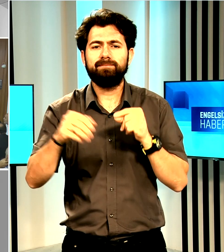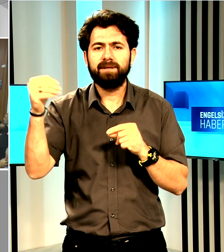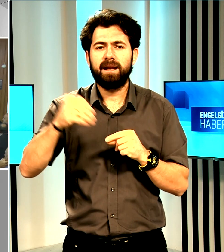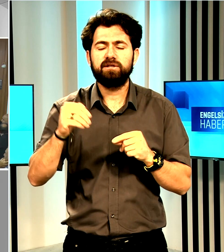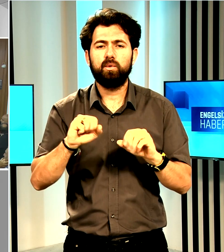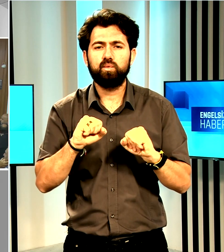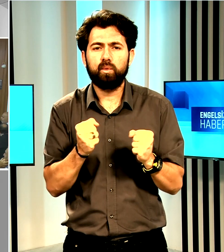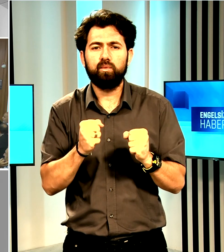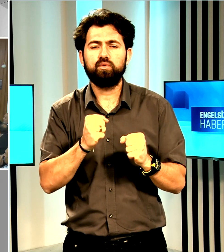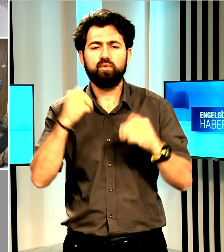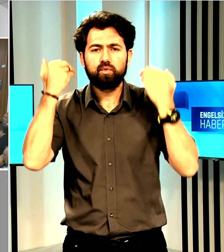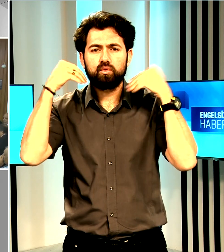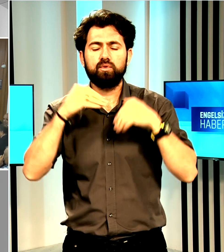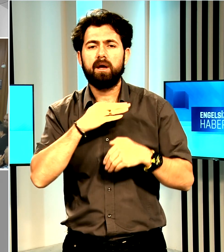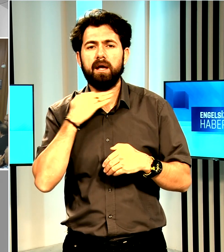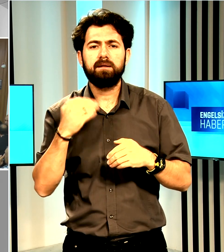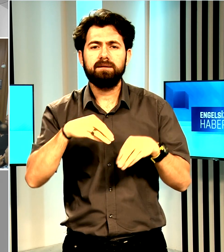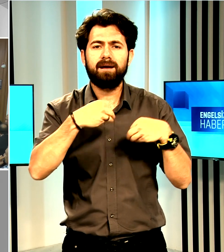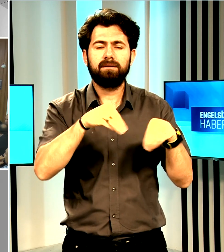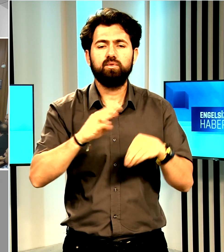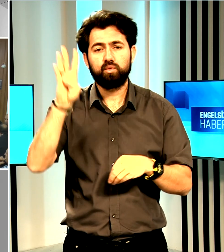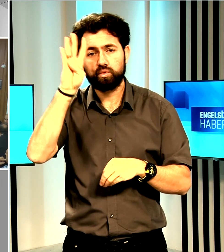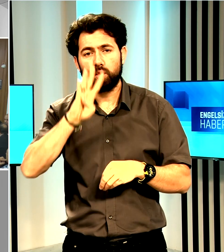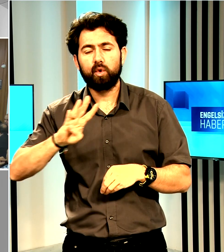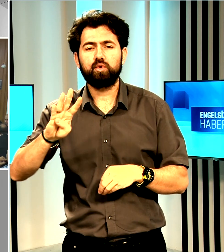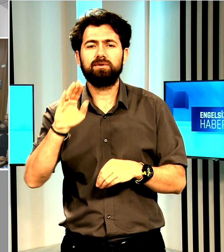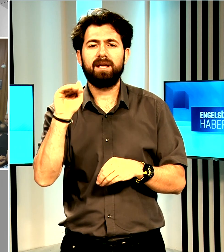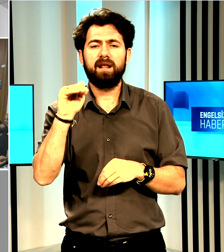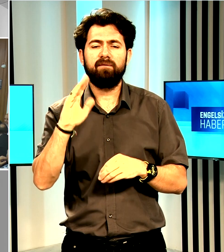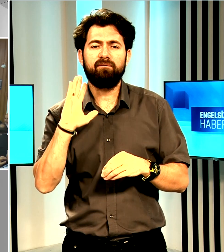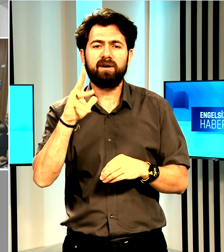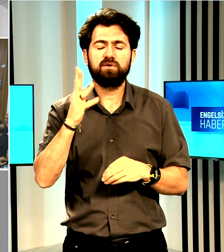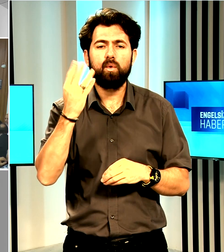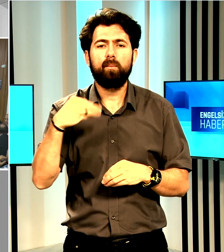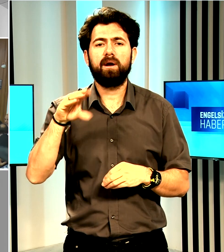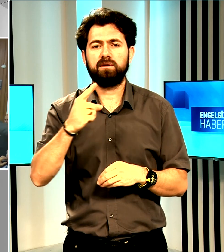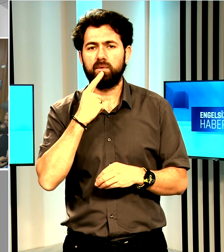kuzu etinin satışının 400 Türk lirasına geçmeyeceğini açıkladı.